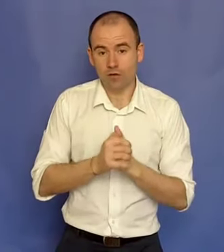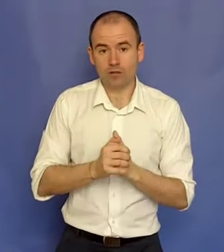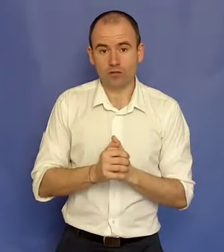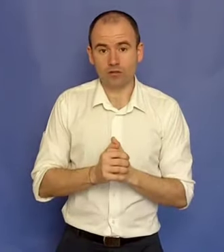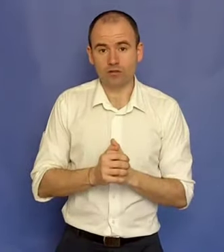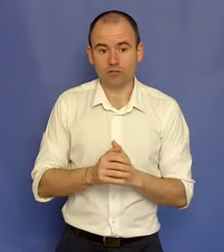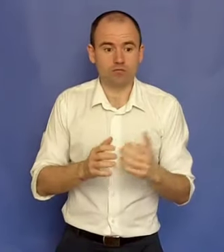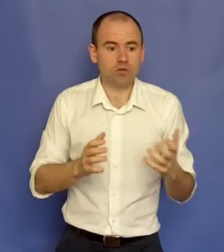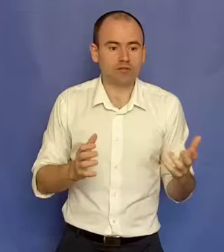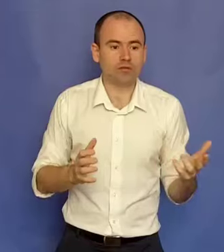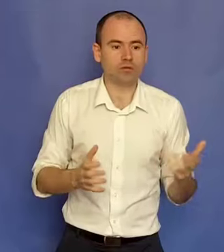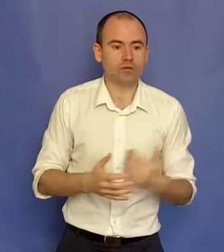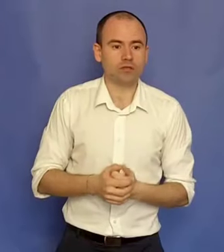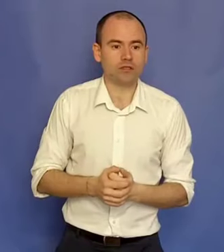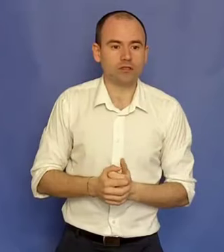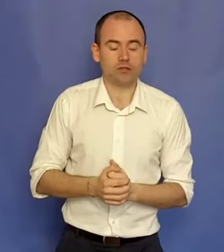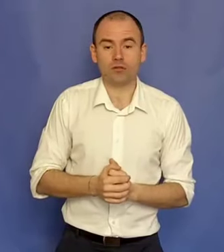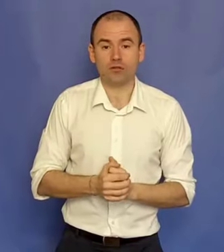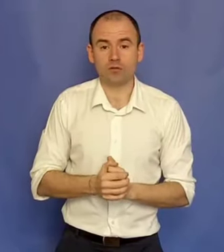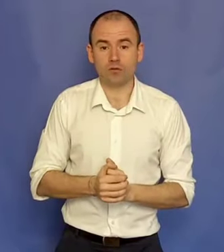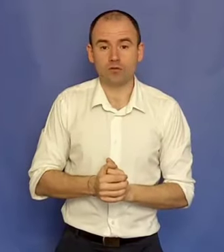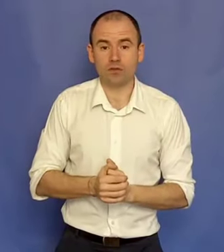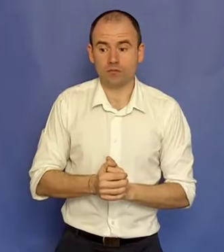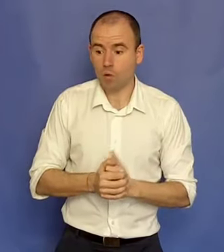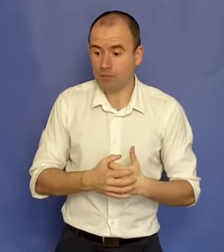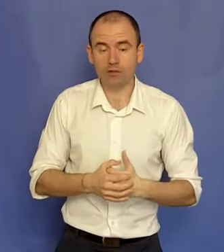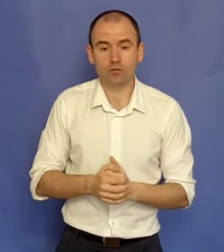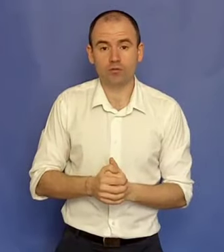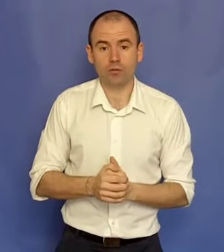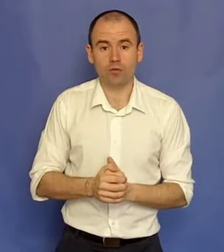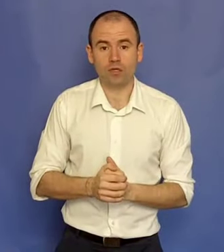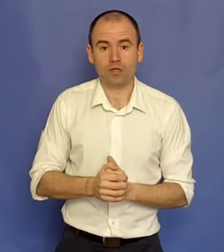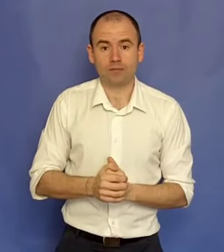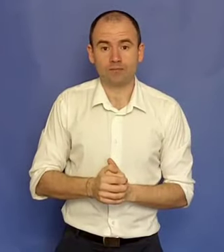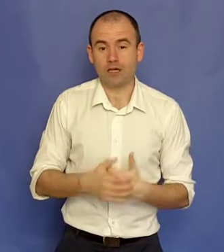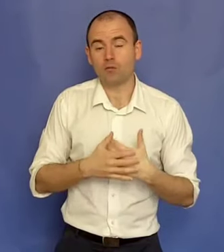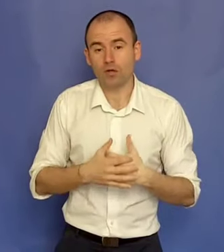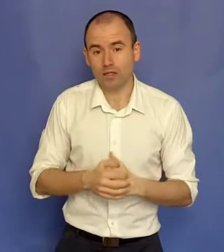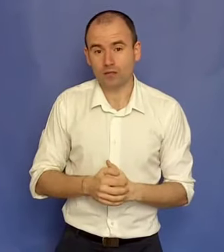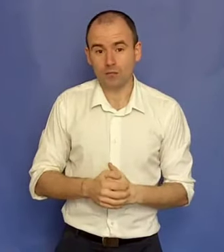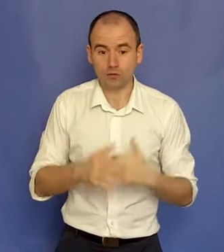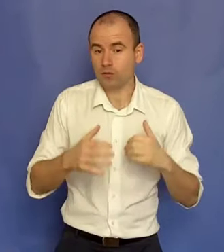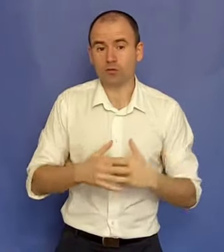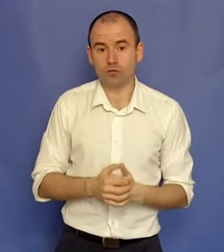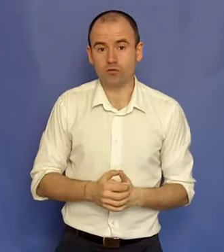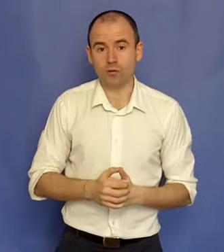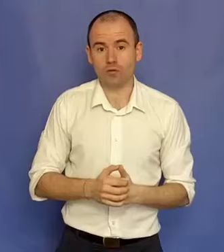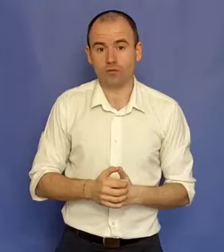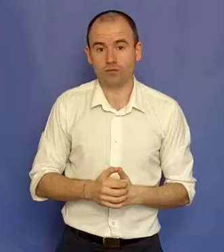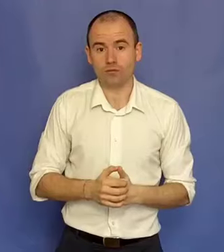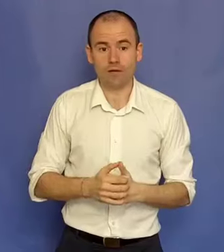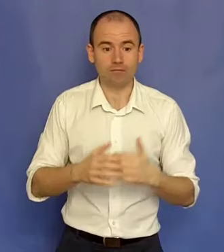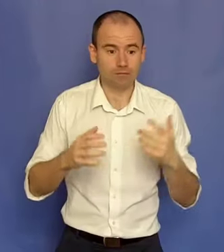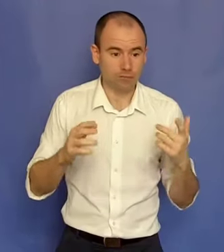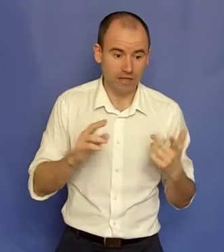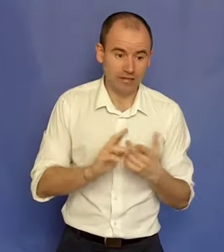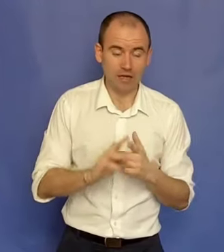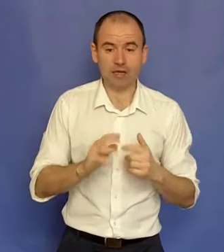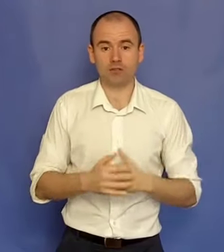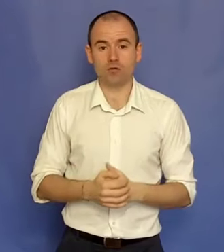foarte important. Nu aș fi făcut nici 10% nici am făcut fără oamenii din jurul meu. Dar am lucrat pentru a-i aduce în jurul meu. Am creat relații